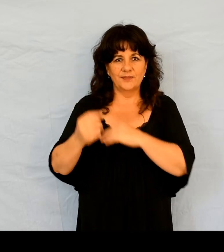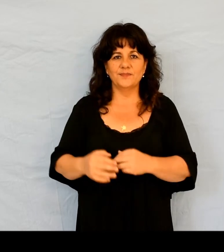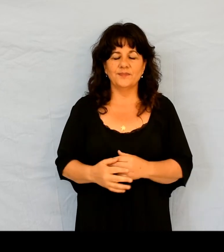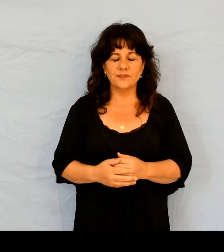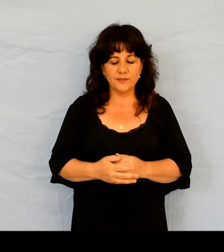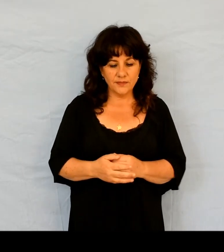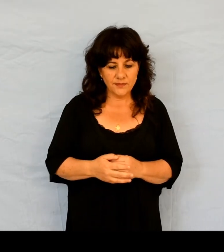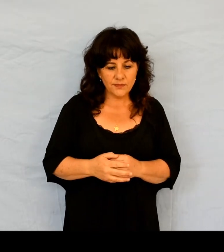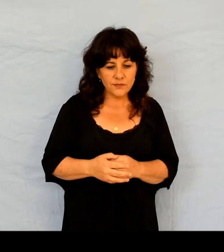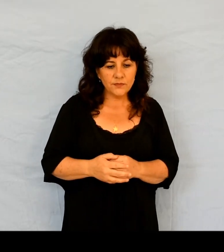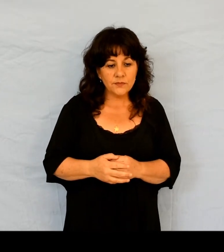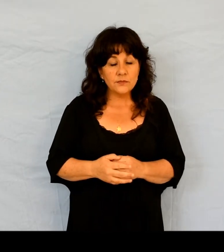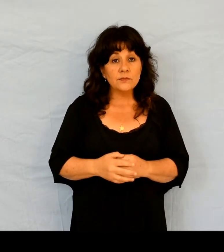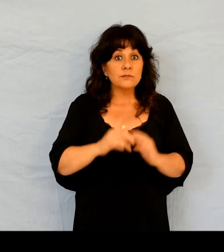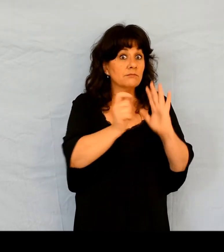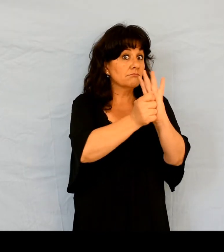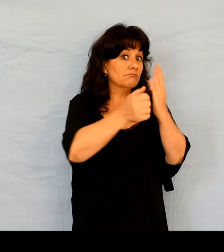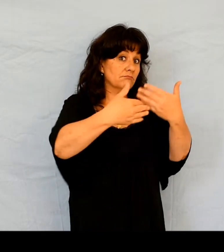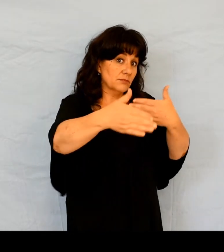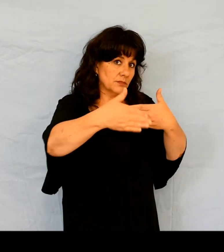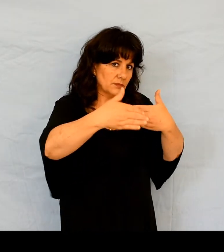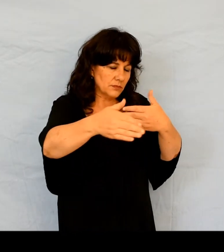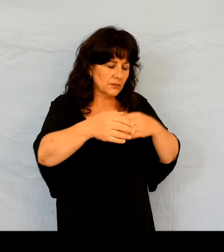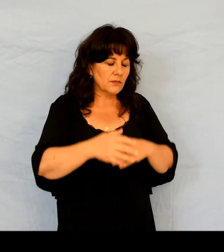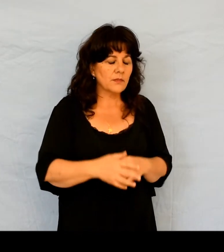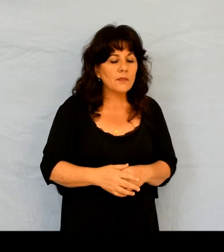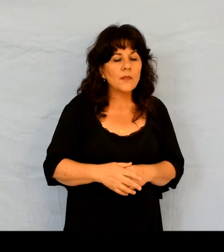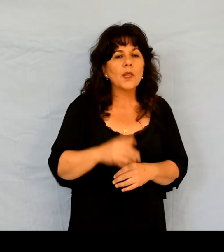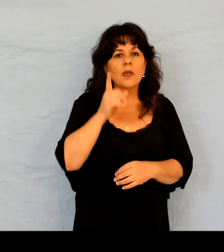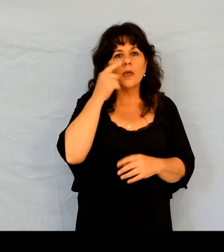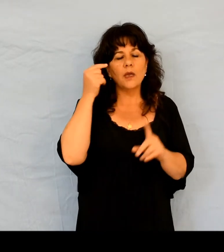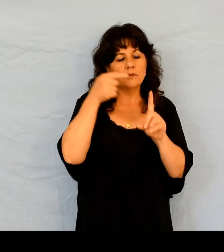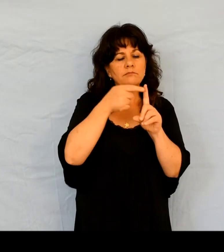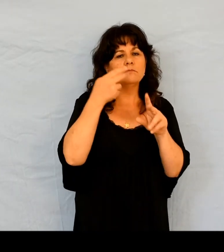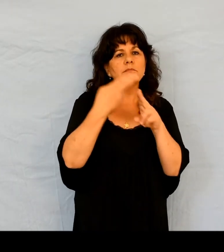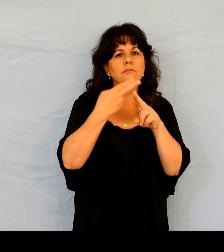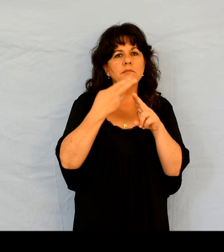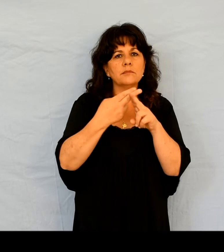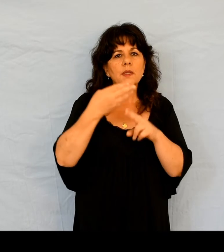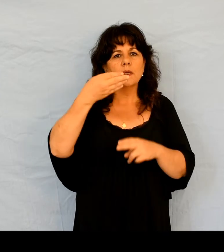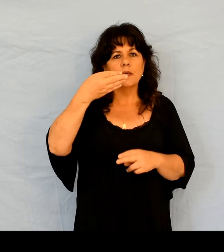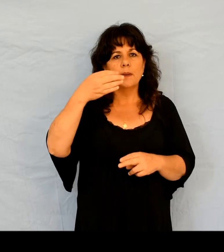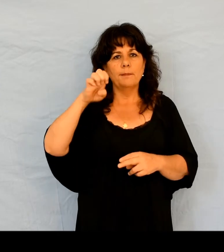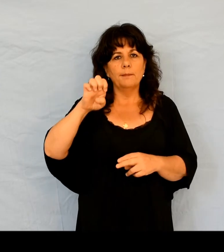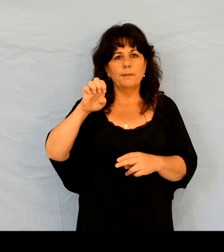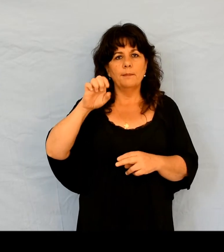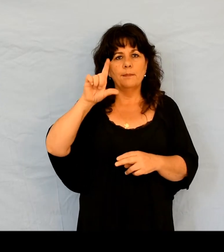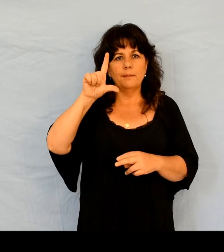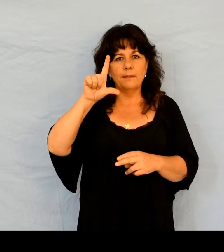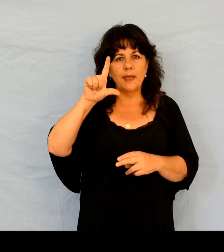En ces jours-là, Melchisedec, roi de Salem,